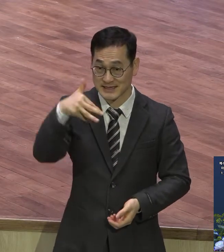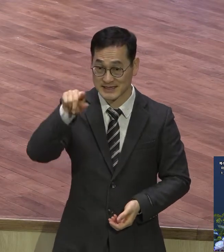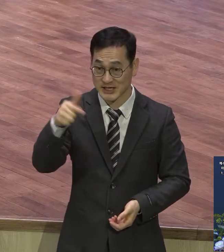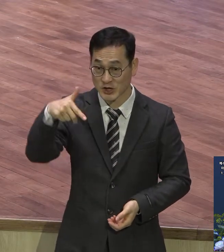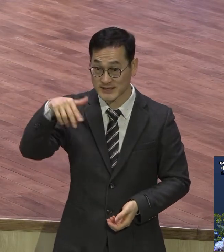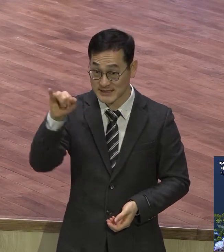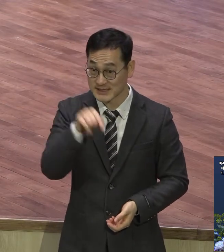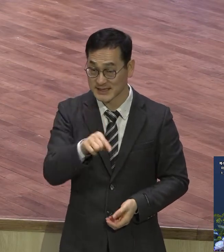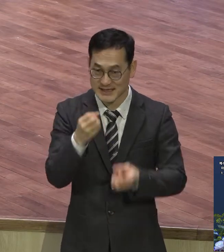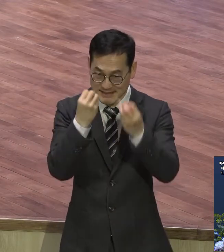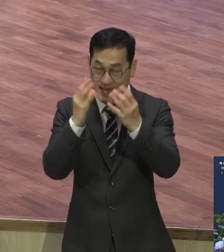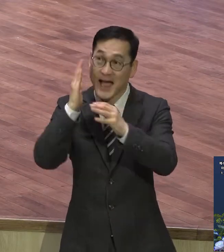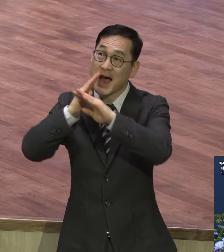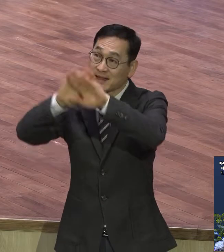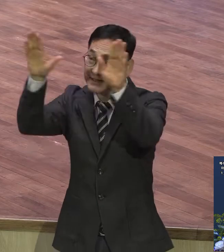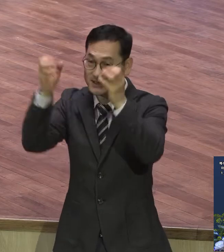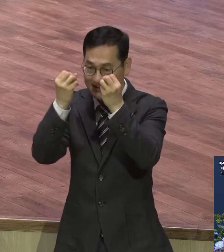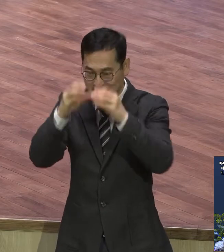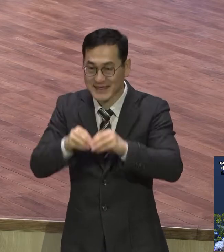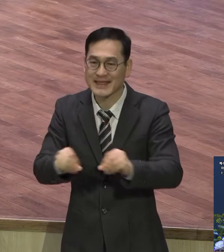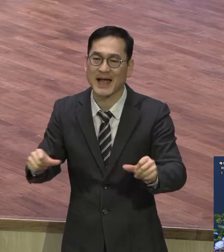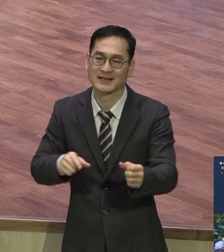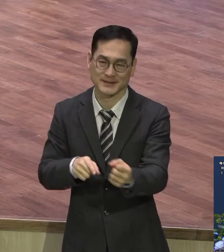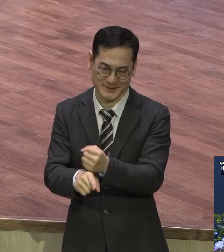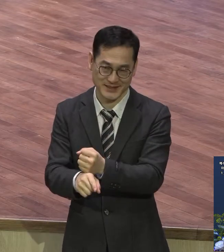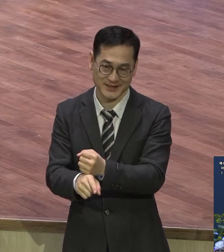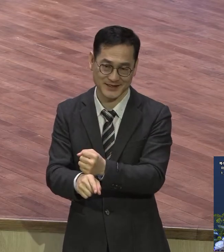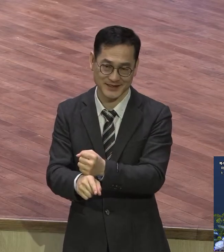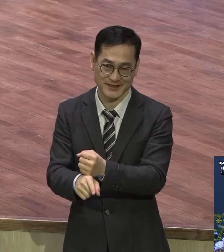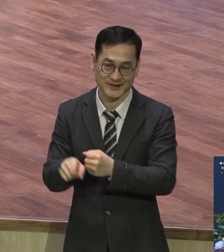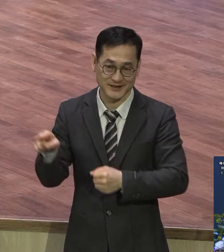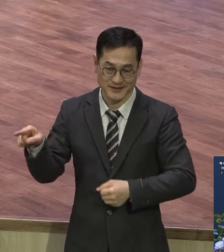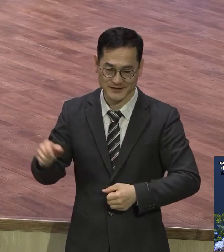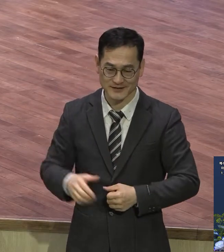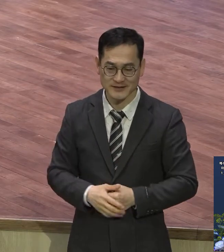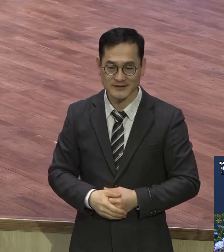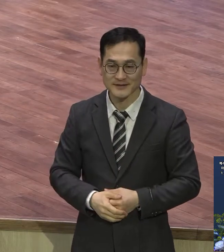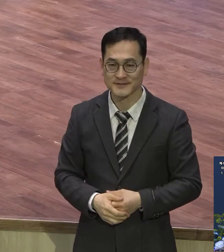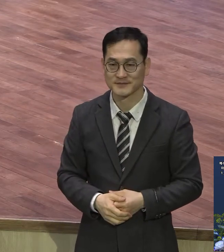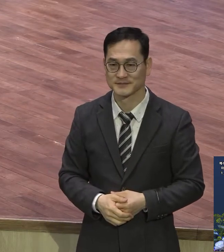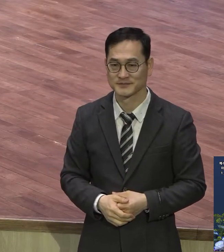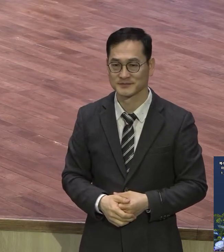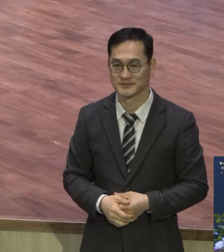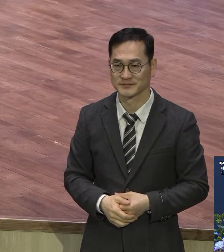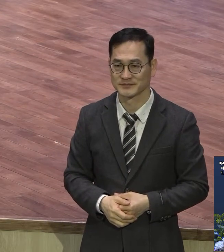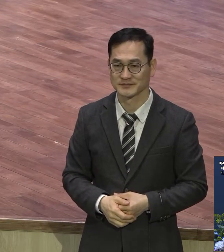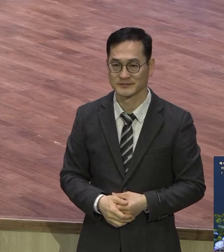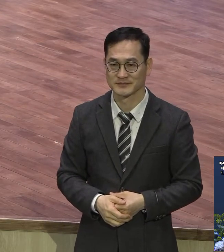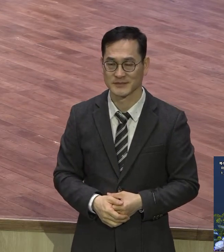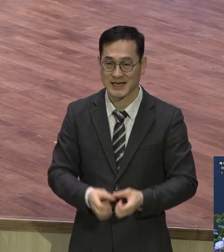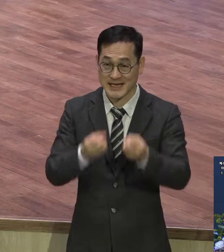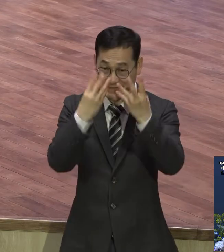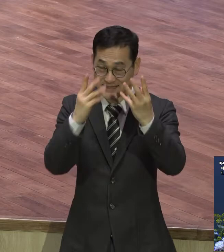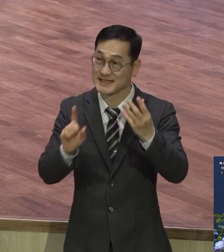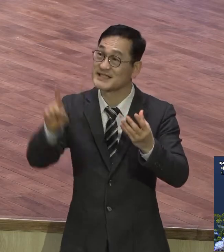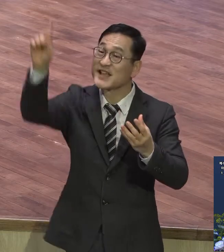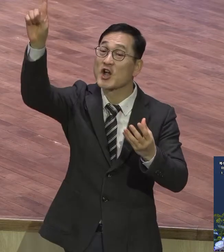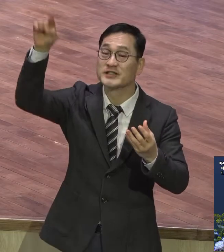새하늘과 새 땅을 한문으로 써놓은 거거든요 이렇게 써놨기 때문에 이 놀라운